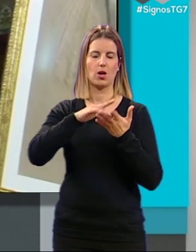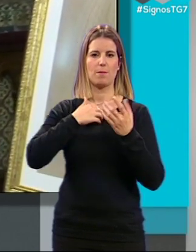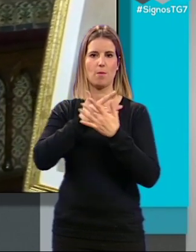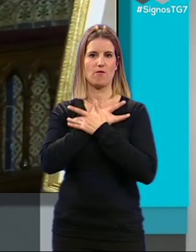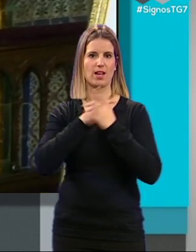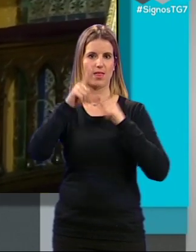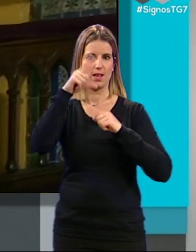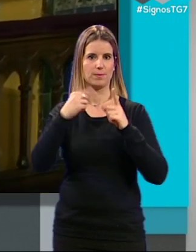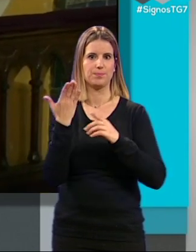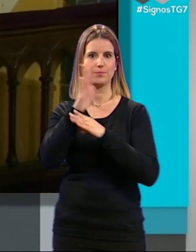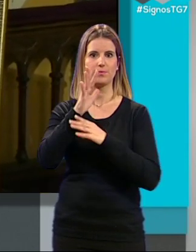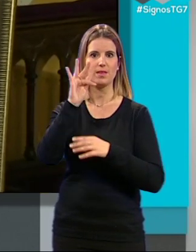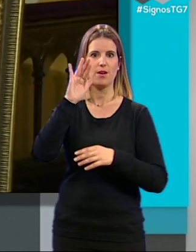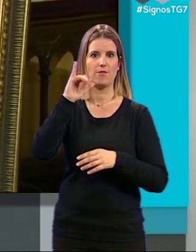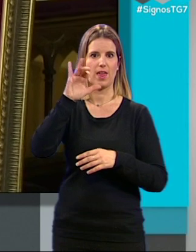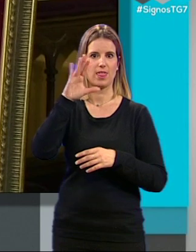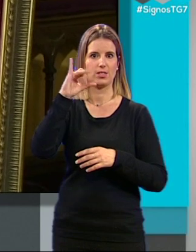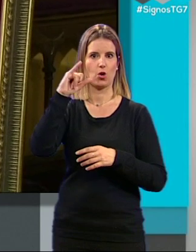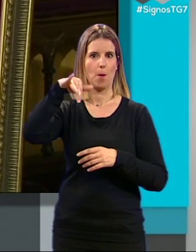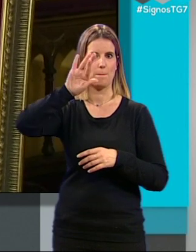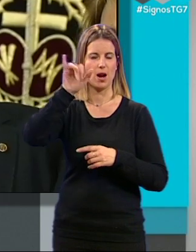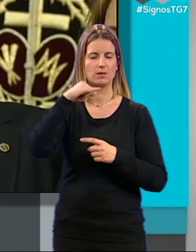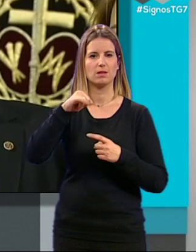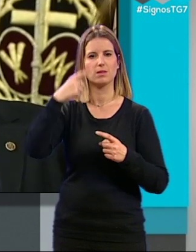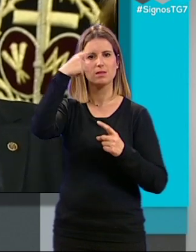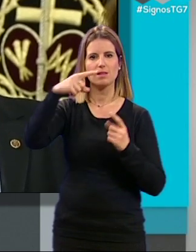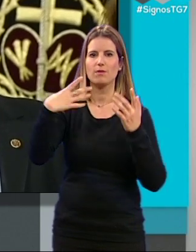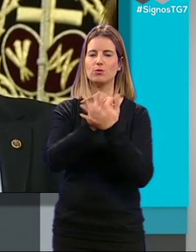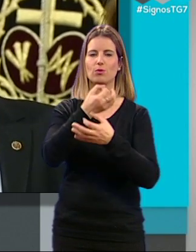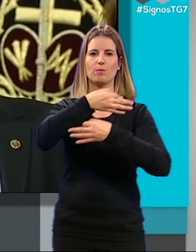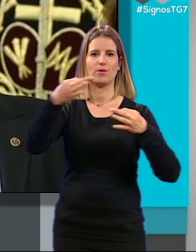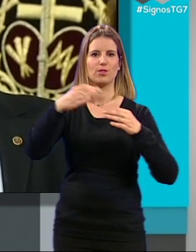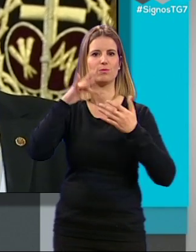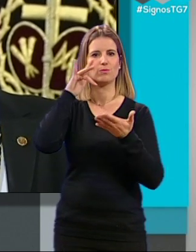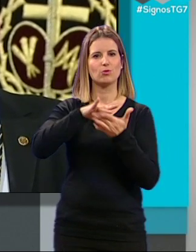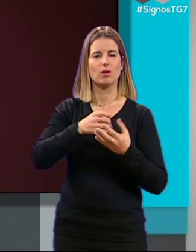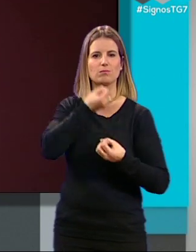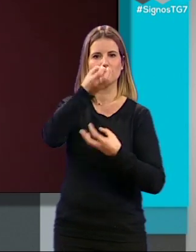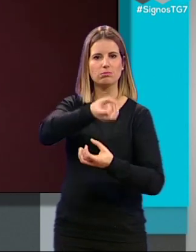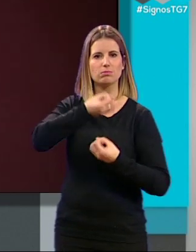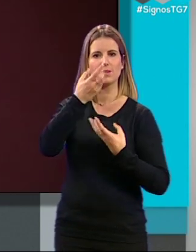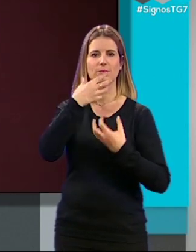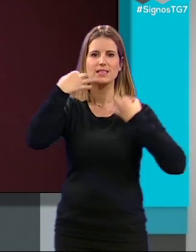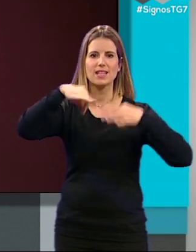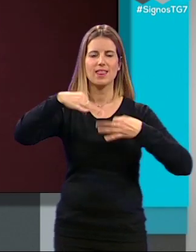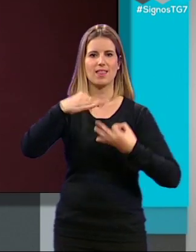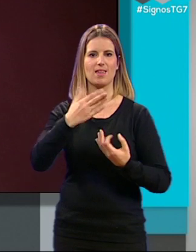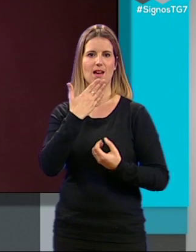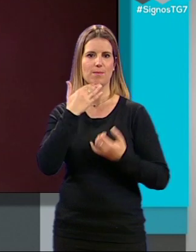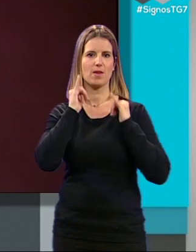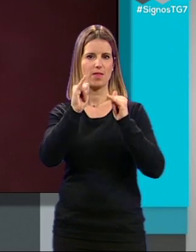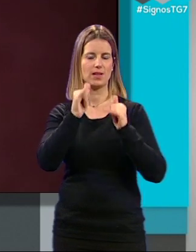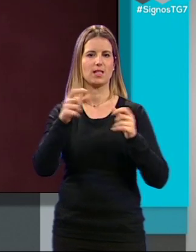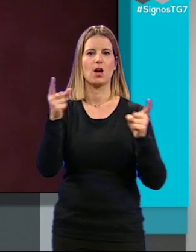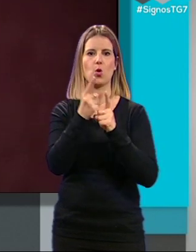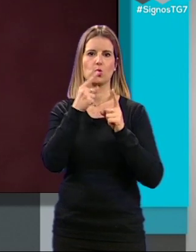Su presentador Francisco Martínez supo reunir todos los ingredientes propios de un acto así contarlo de manera amena y sencilla y además en un breve